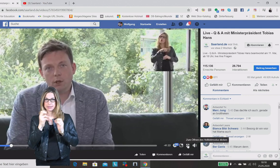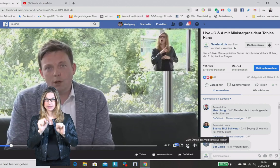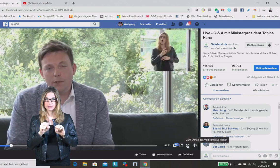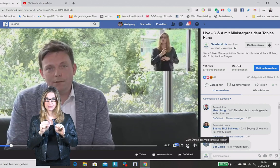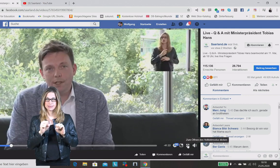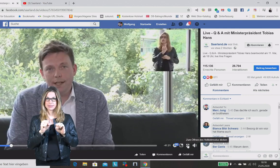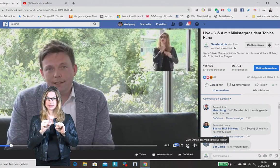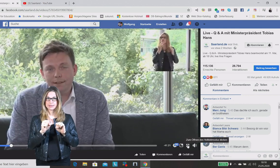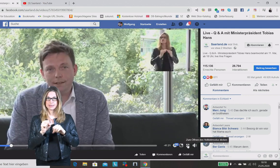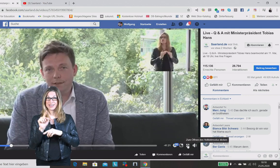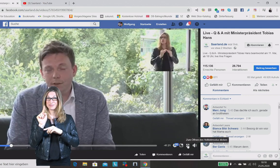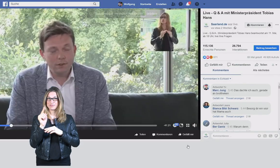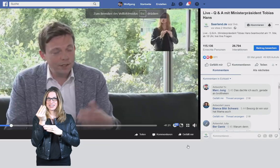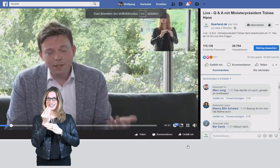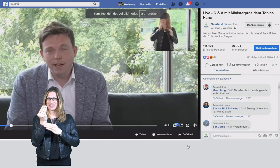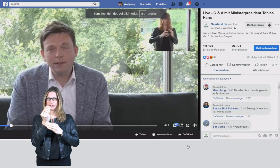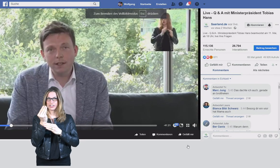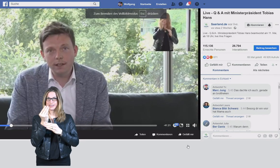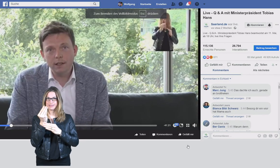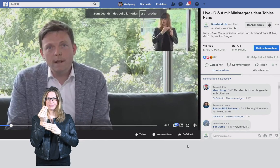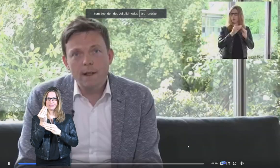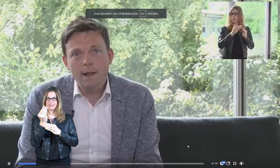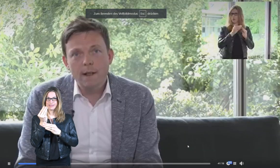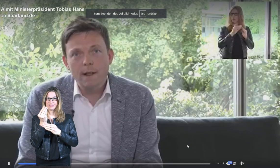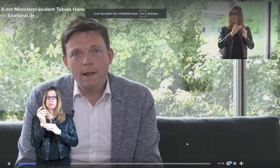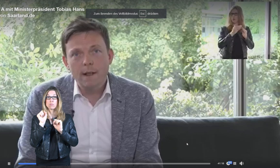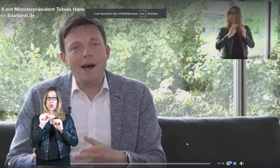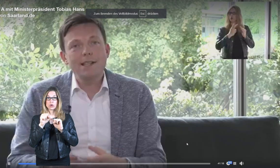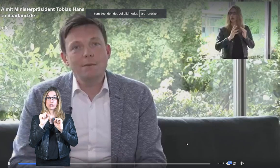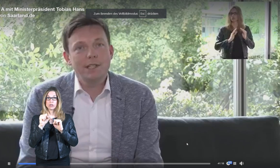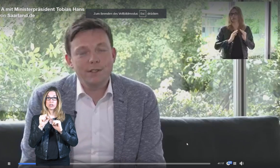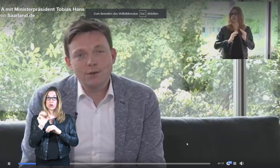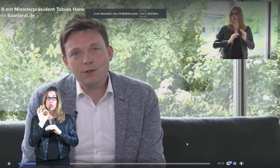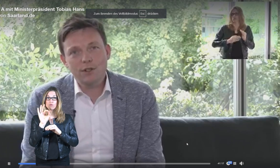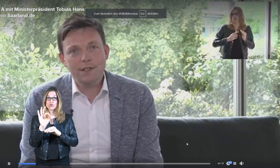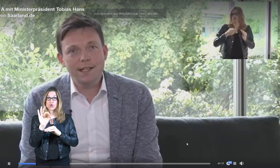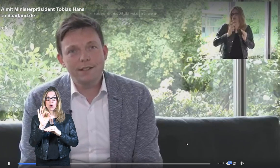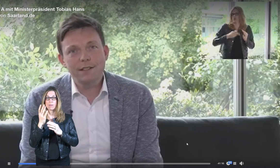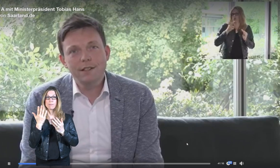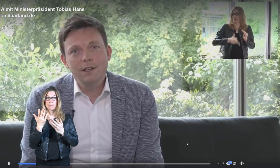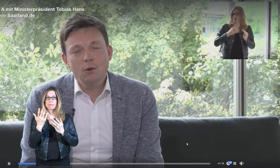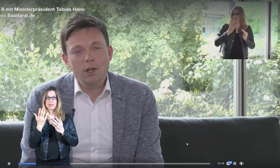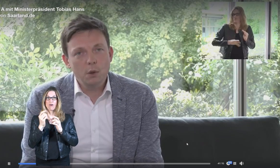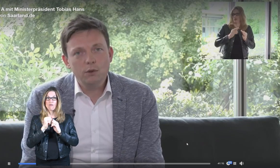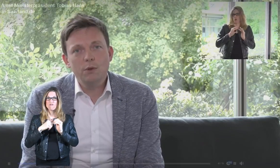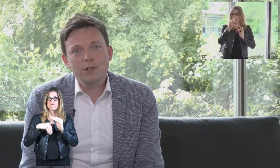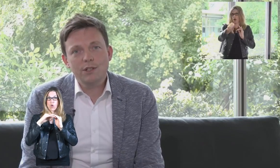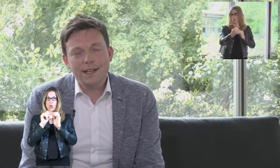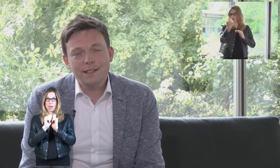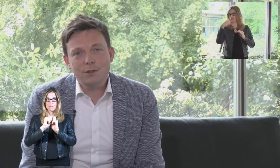Zeichen. Das gibt Ihnen die Möglichkeit, es nochmals in einen Vollbildmodus zu holen.